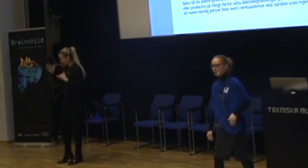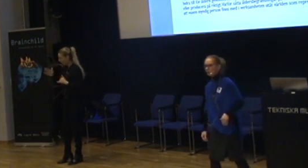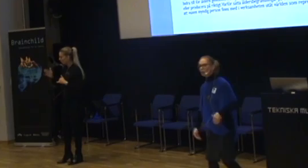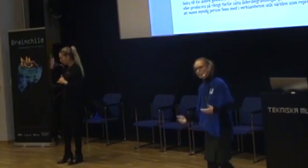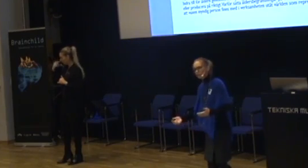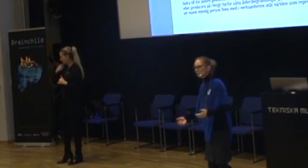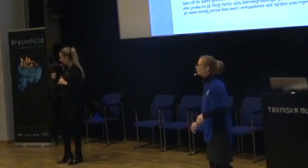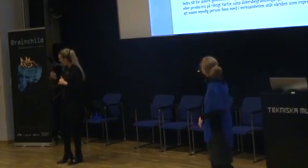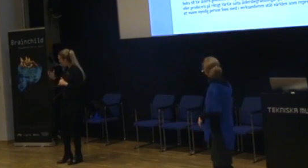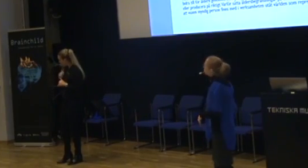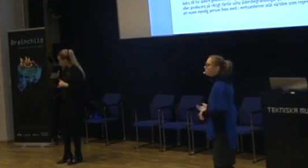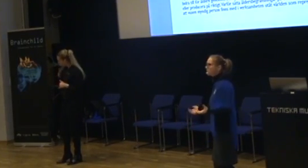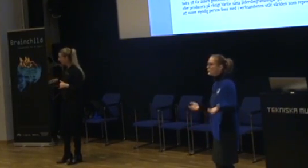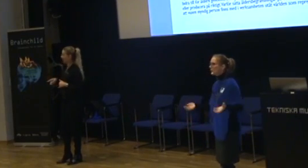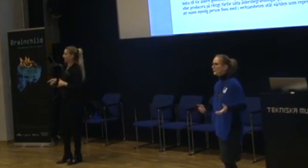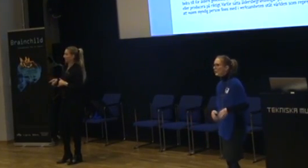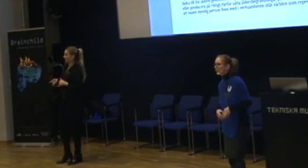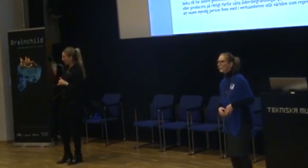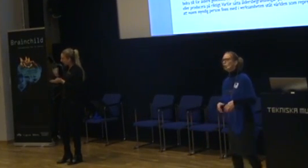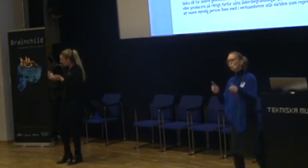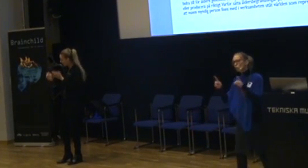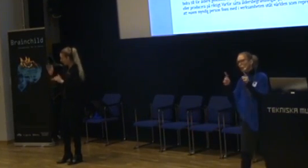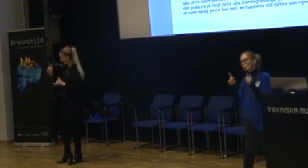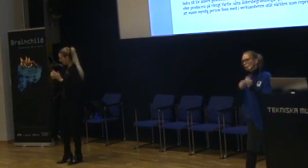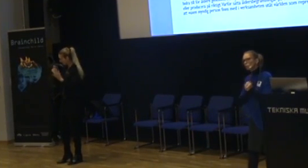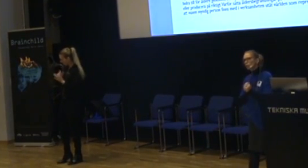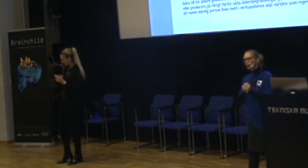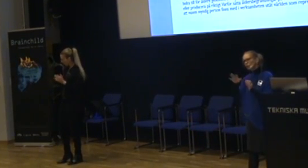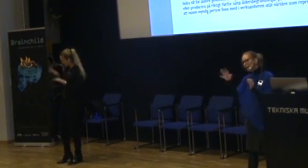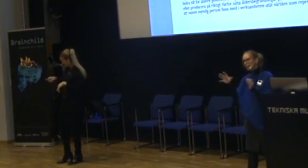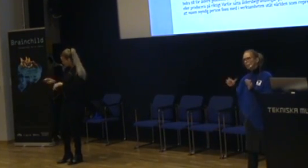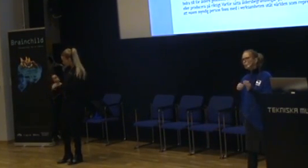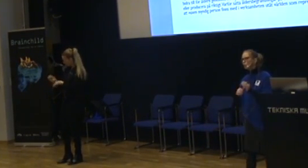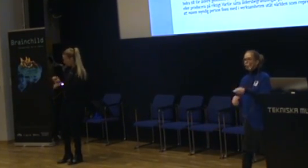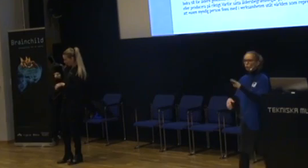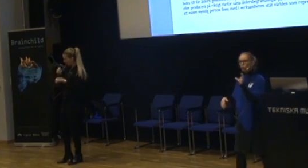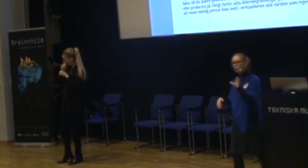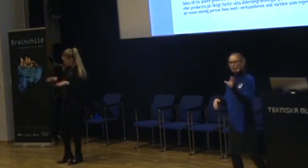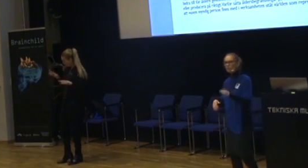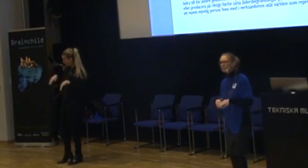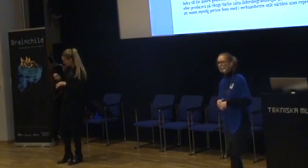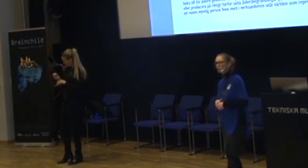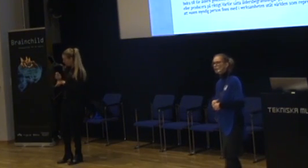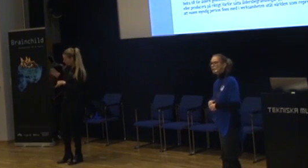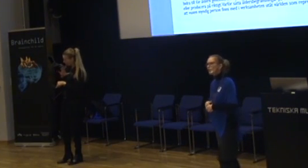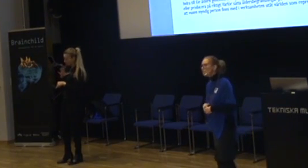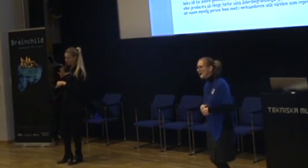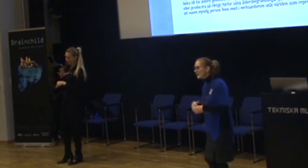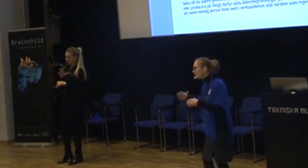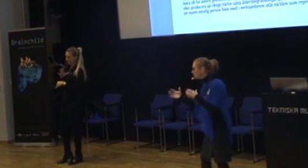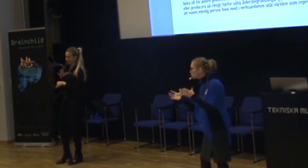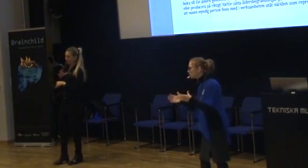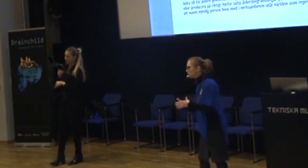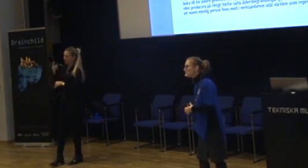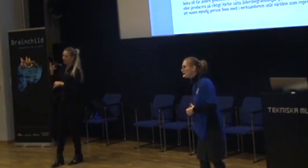sätt att möta. Vad intressant. Kan du berätta mer för mig? Har du kollat upp den här informationen? Har du kollat om det finns tre, fyra, fem